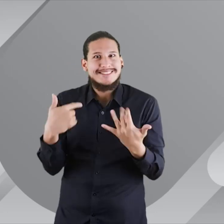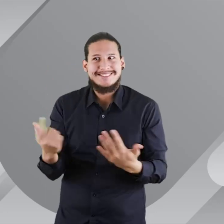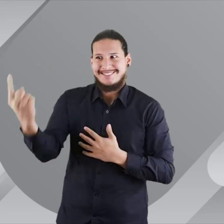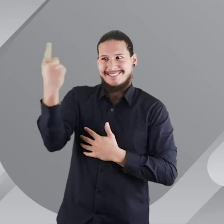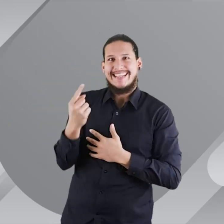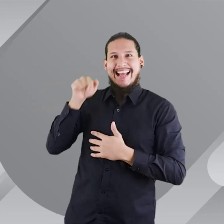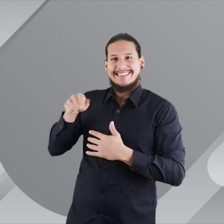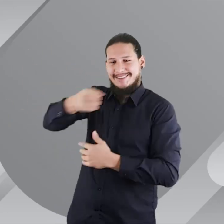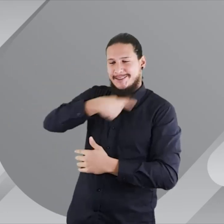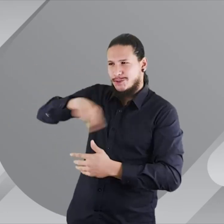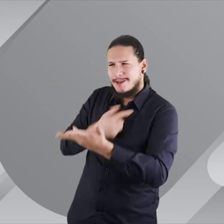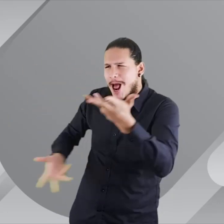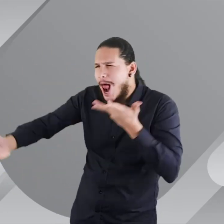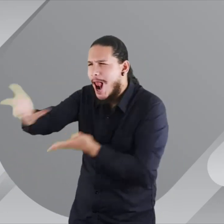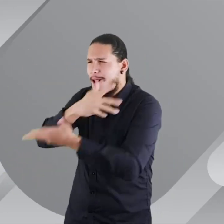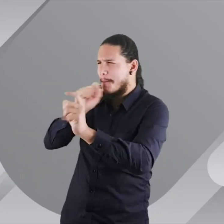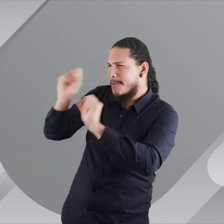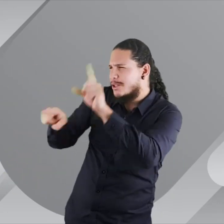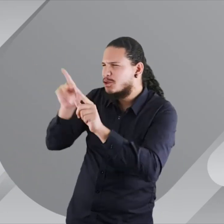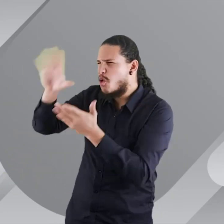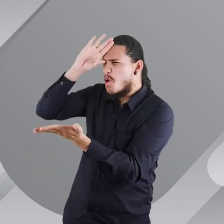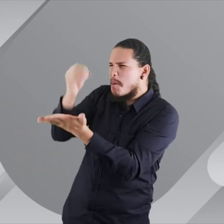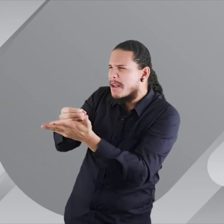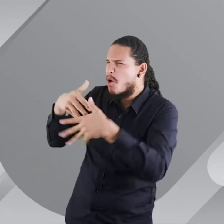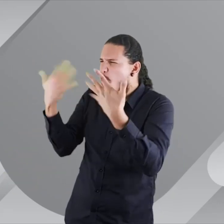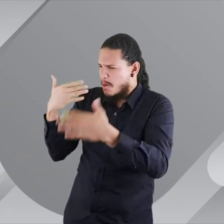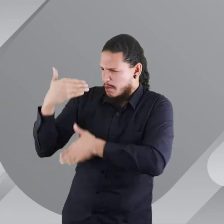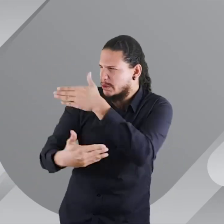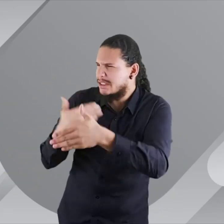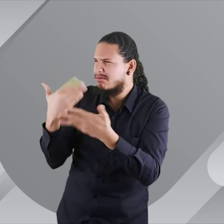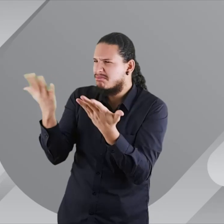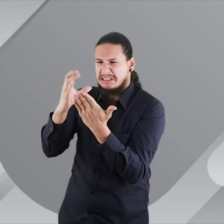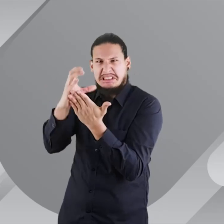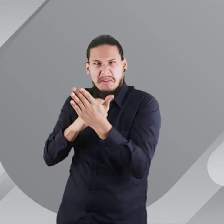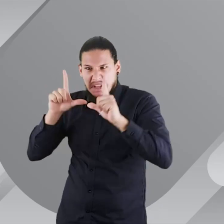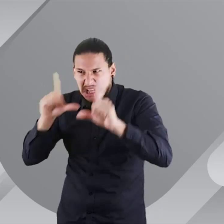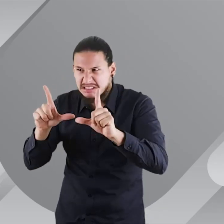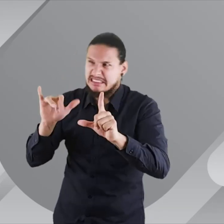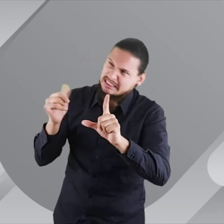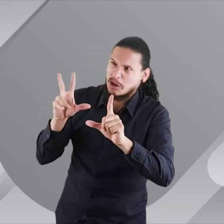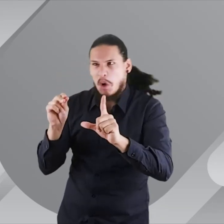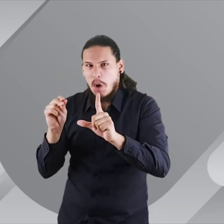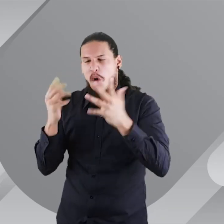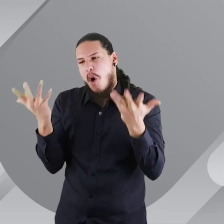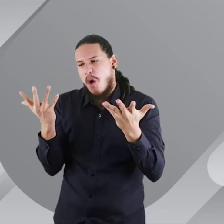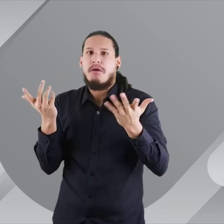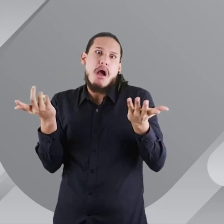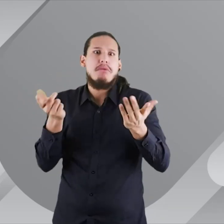conversar con él acerca de la certificación de intérpretes. ¿Es necesaria o no la certificación de intérpretes sordos? Cómo se